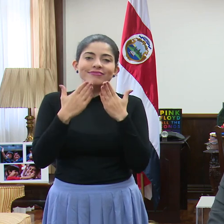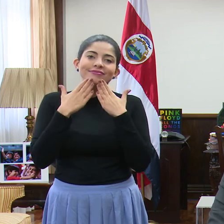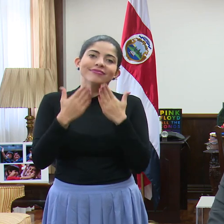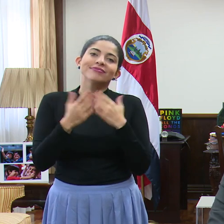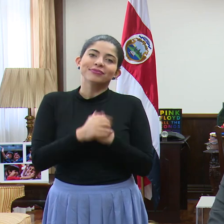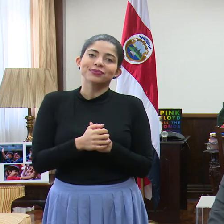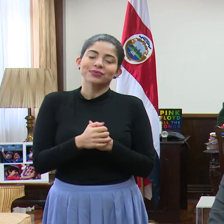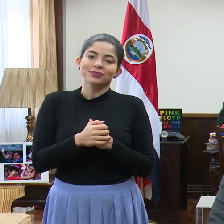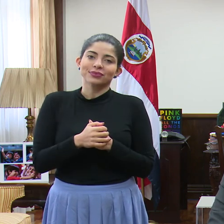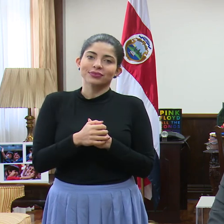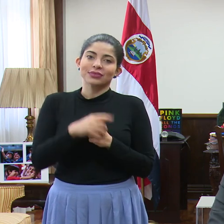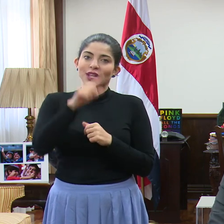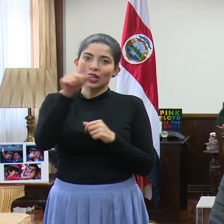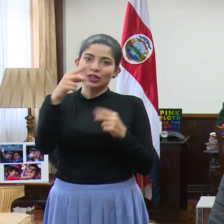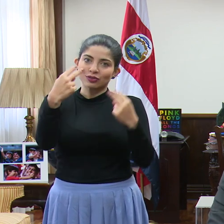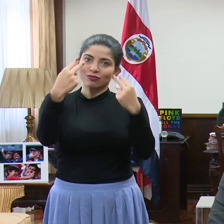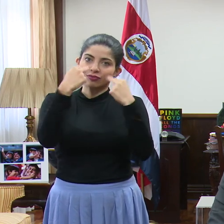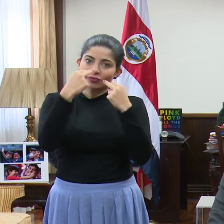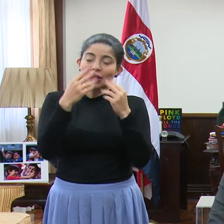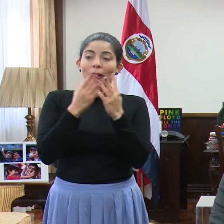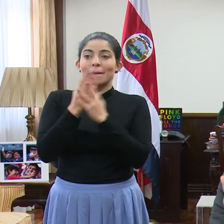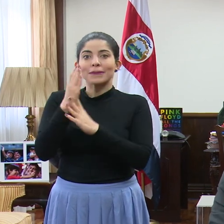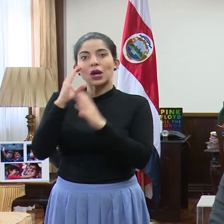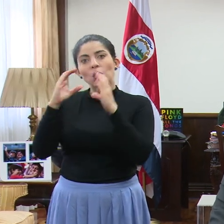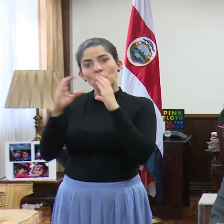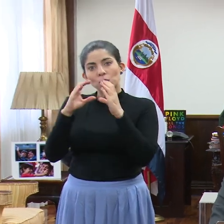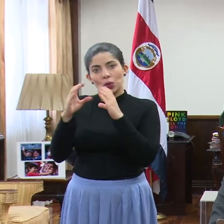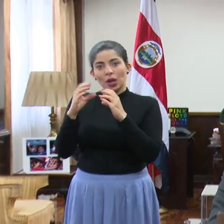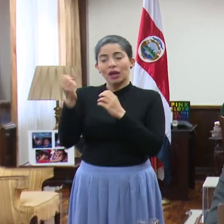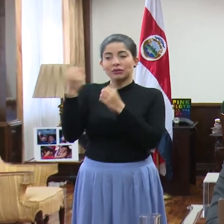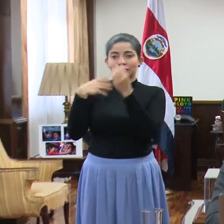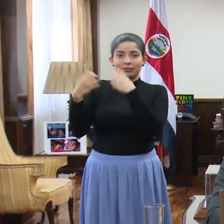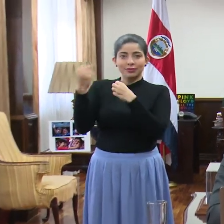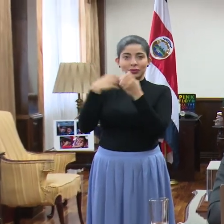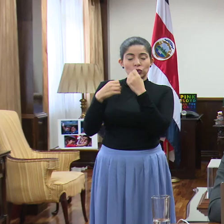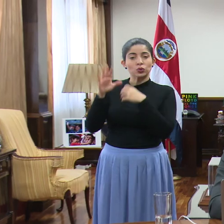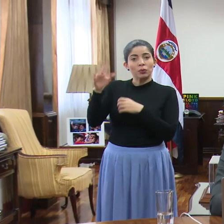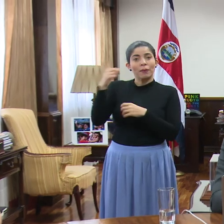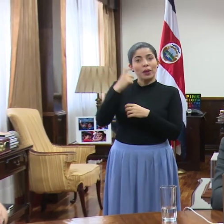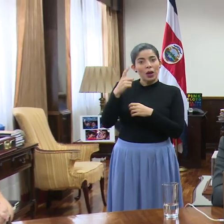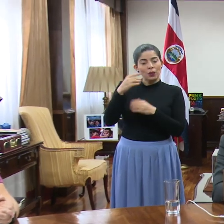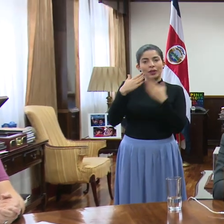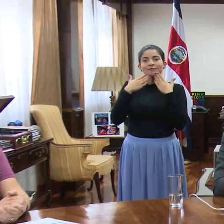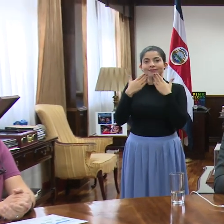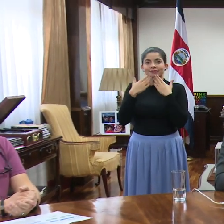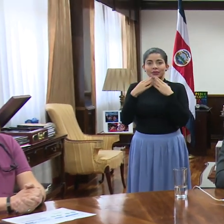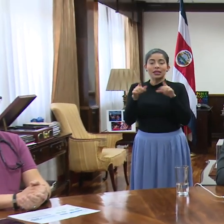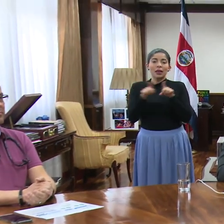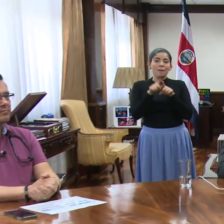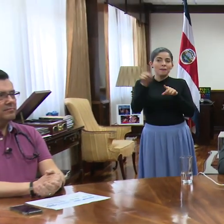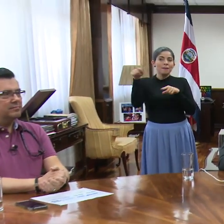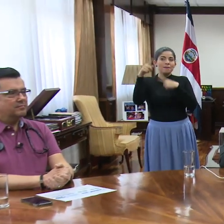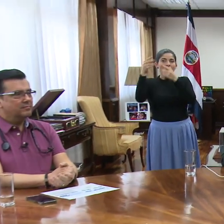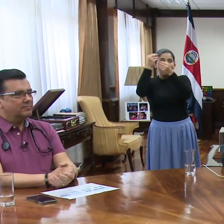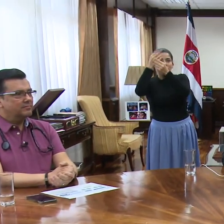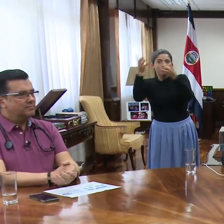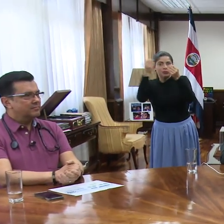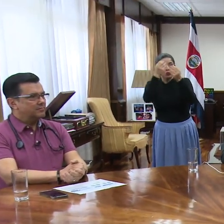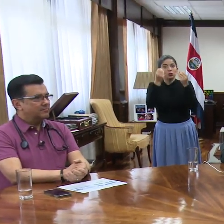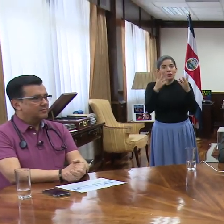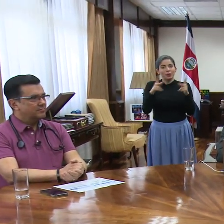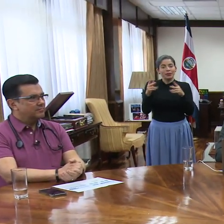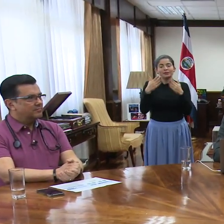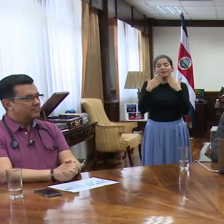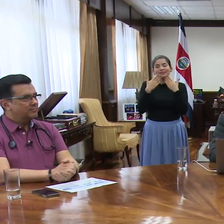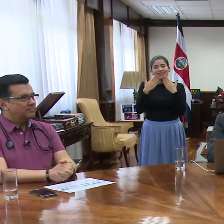han estado conectados, a los medios de comunicación que nos han hecho llegar sus preguntas y también que informarán a muchas personas. Gracias